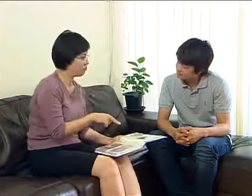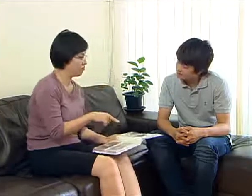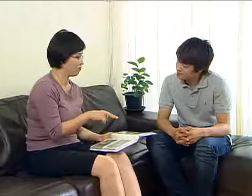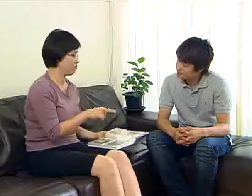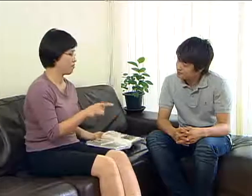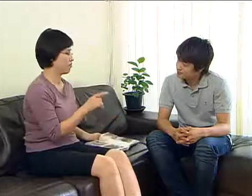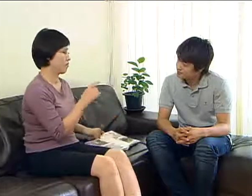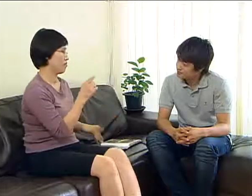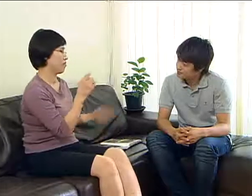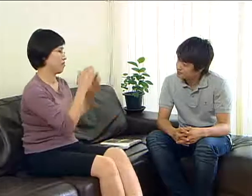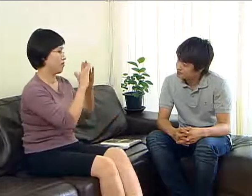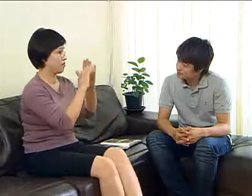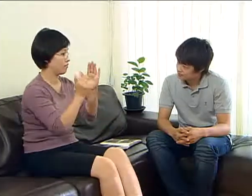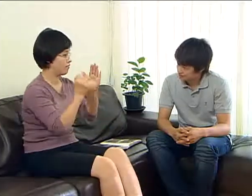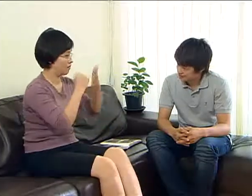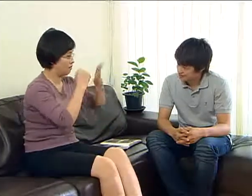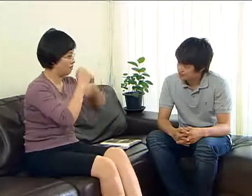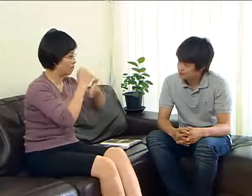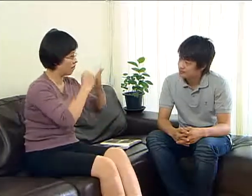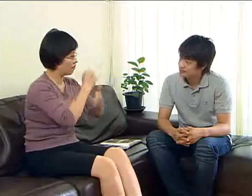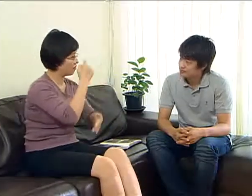이것은 가족사진입니까?